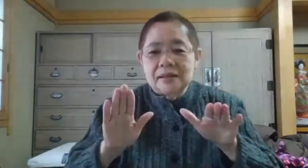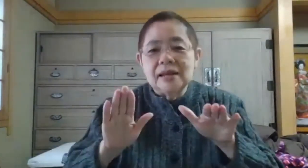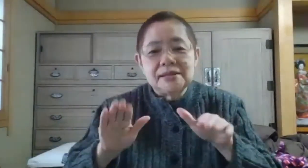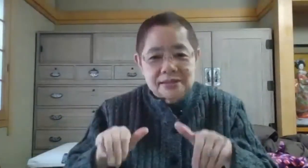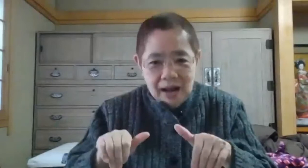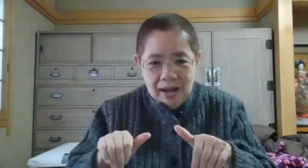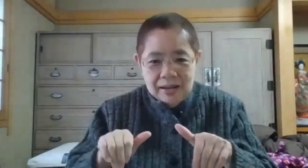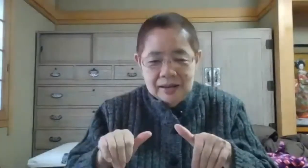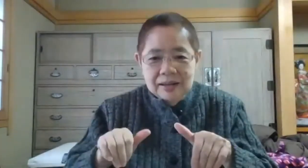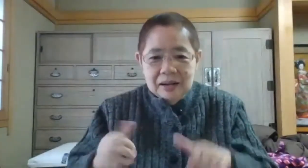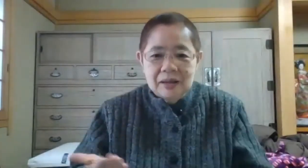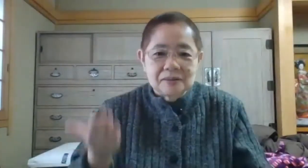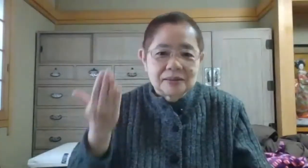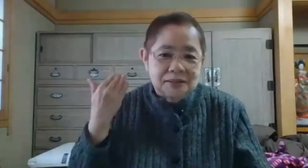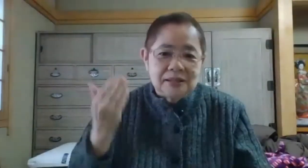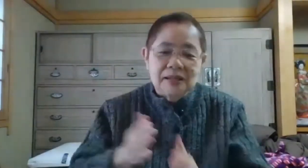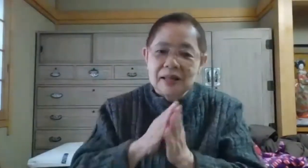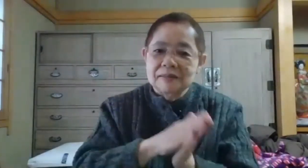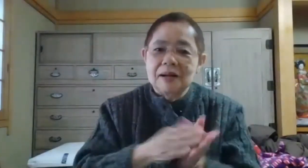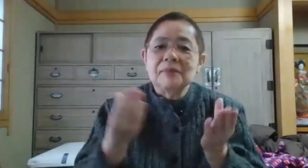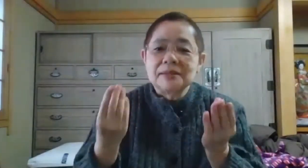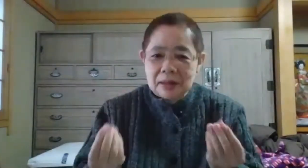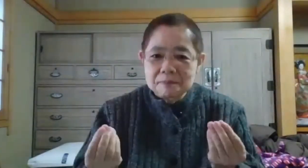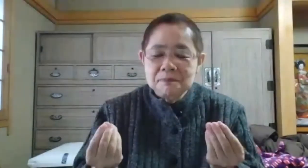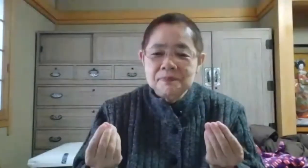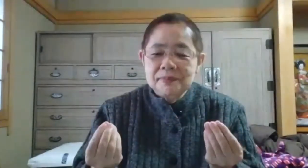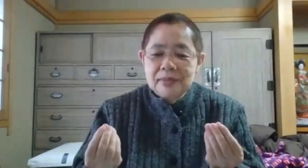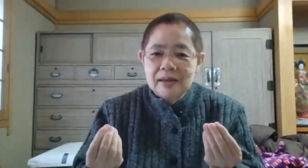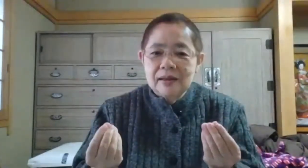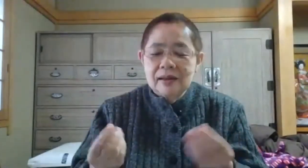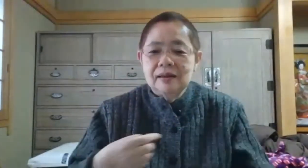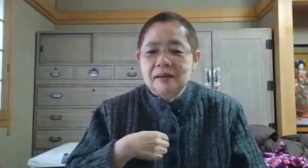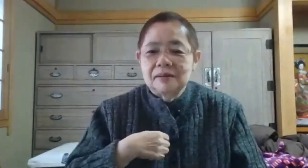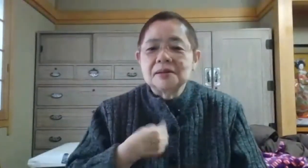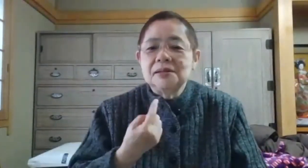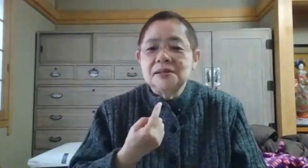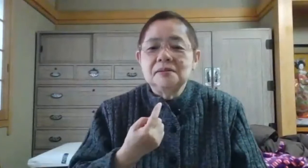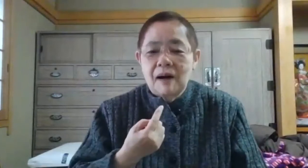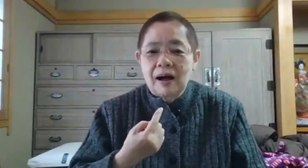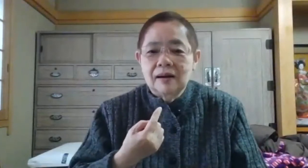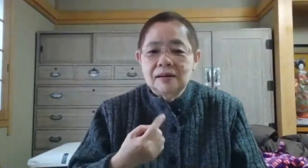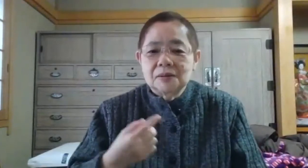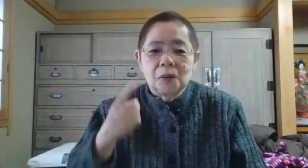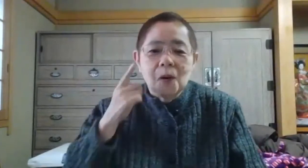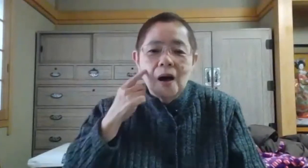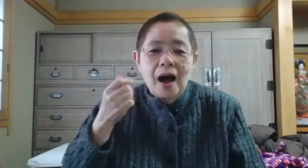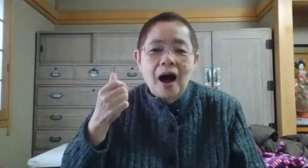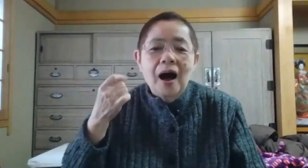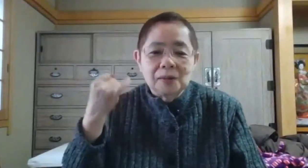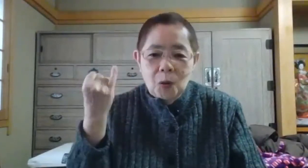でしたすでに亡くなりました私自身は母の